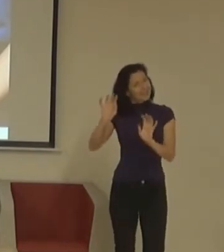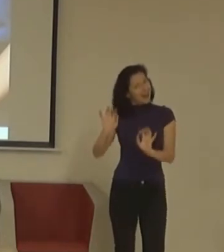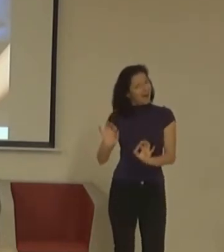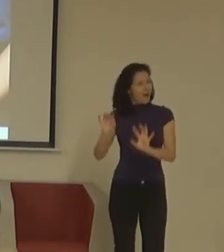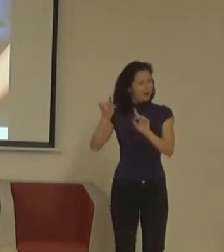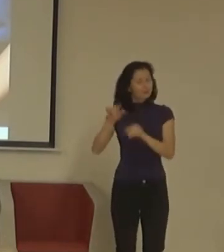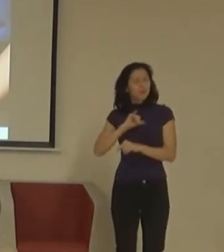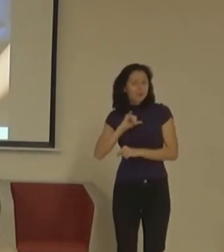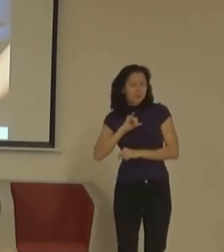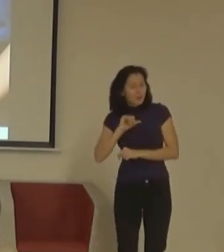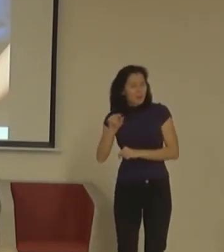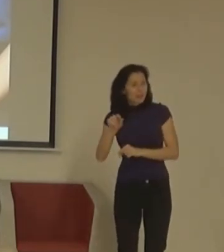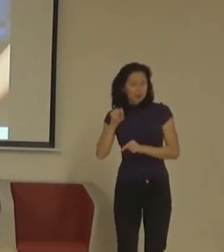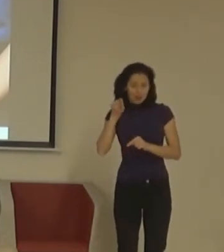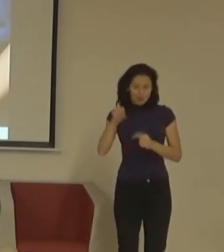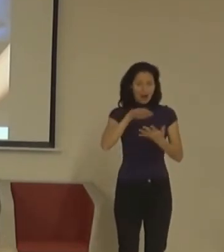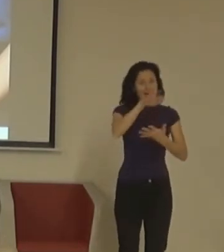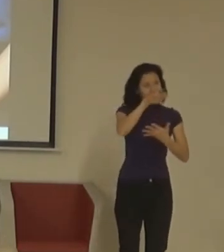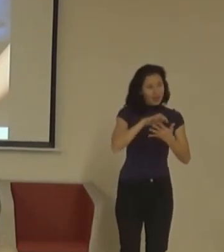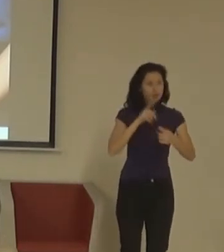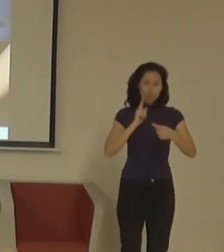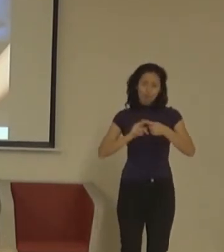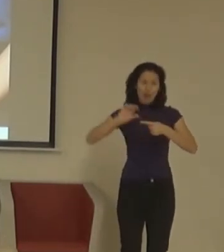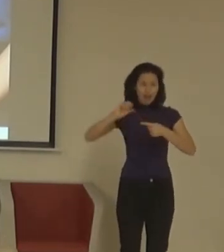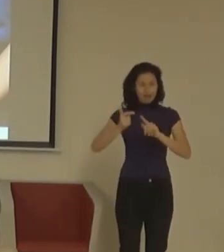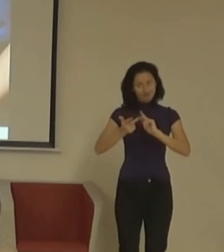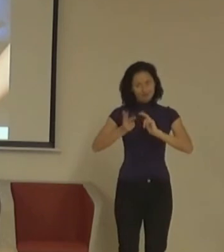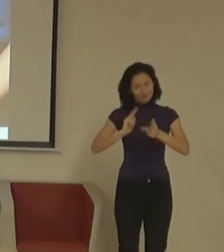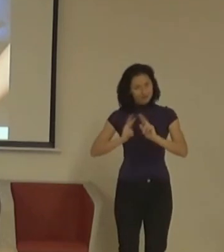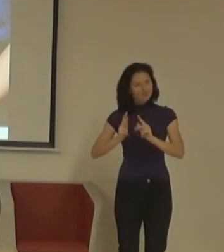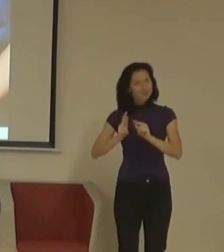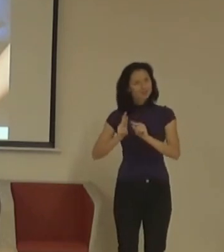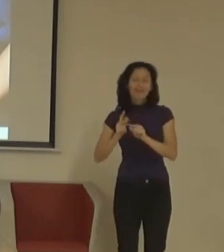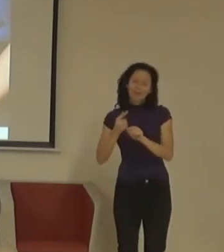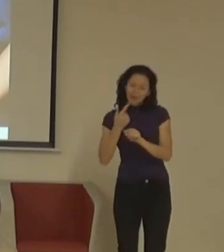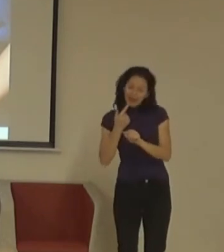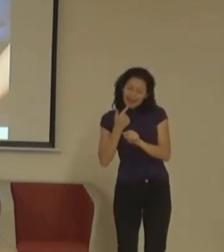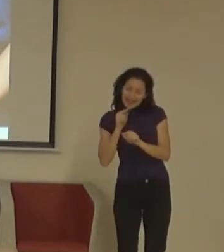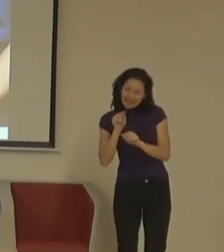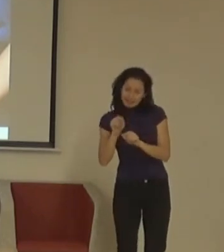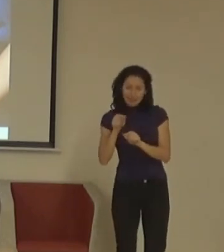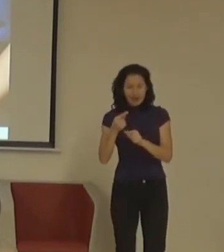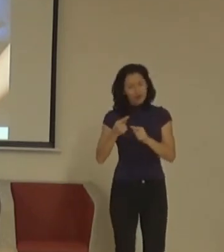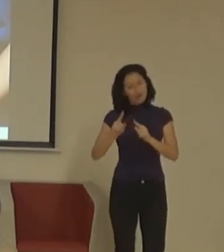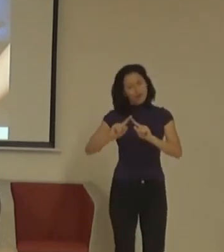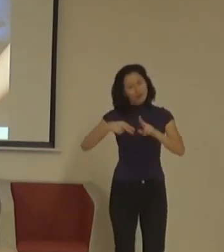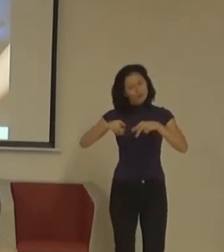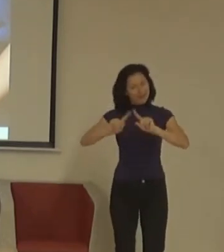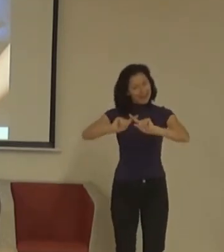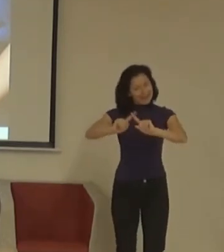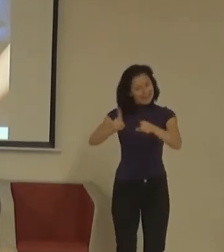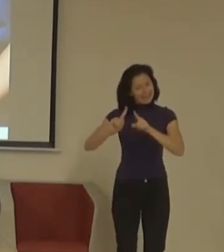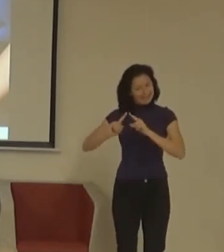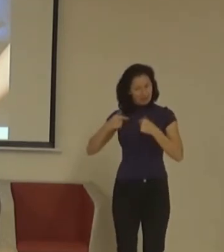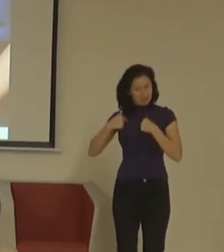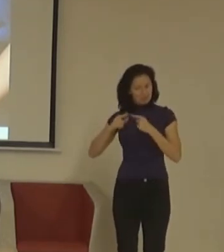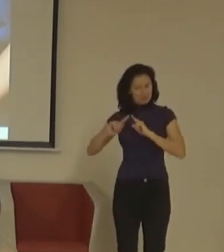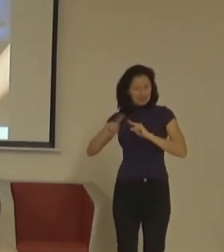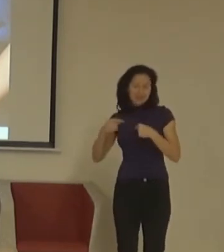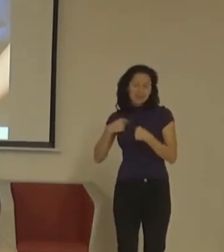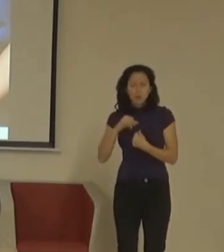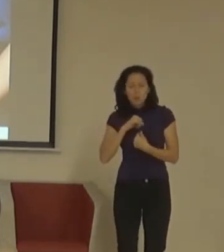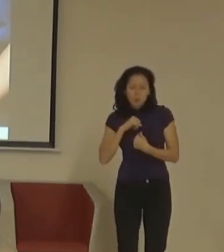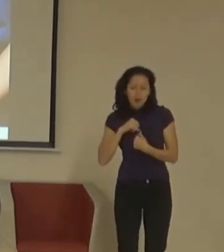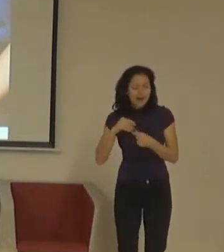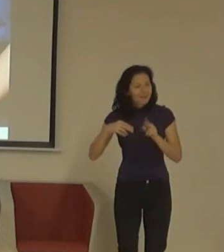sledování aplikace, kde ještě někdo znakuje, jsou víc zapojený s někým, kdo je trošku jiný než oni a komunikují trošku jinak než oni. A